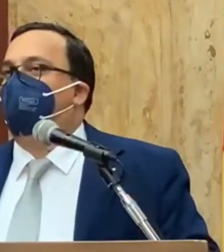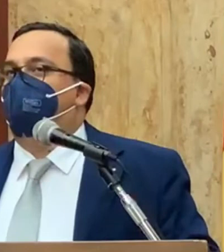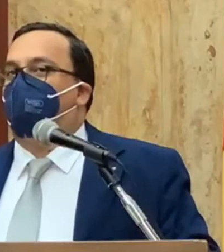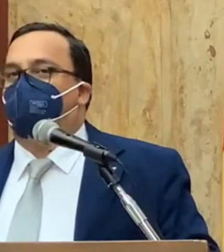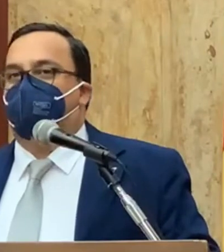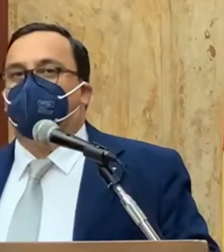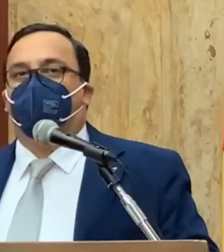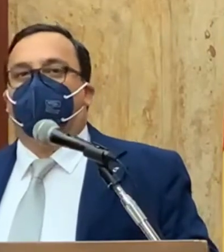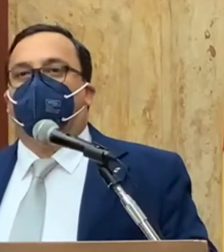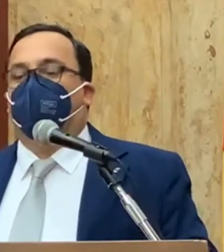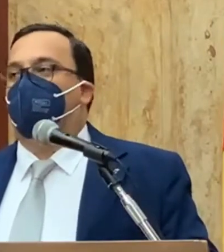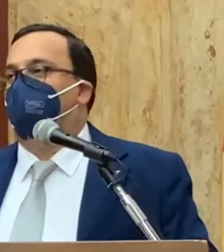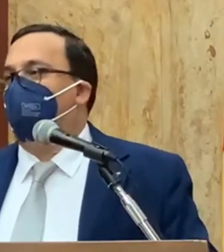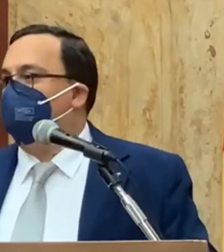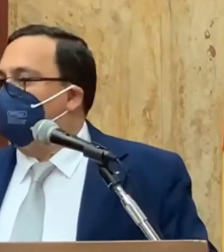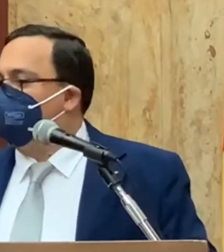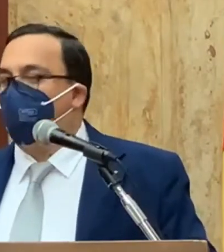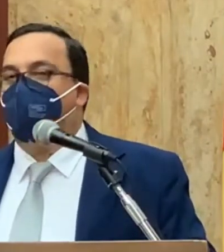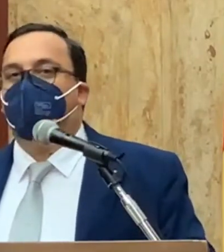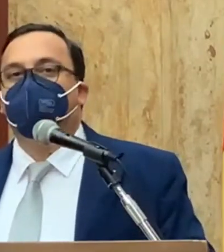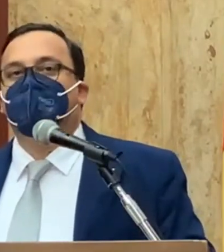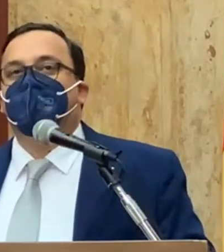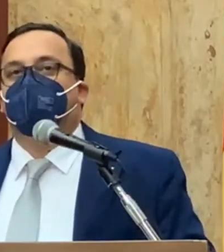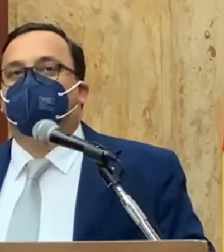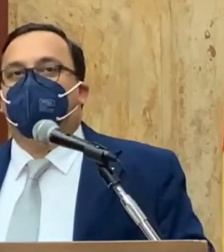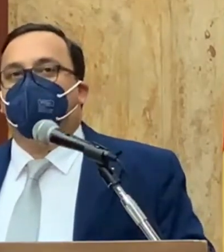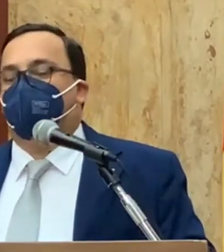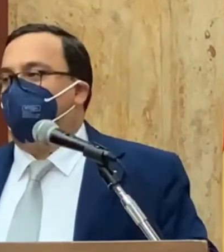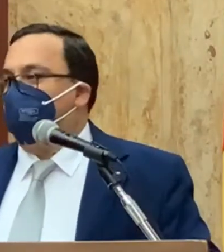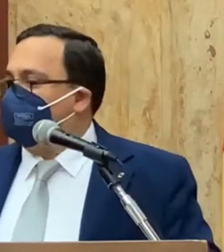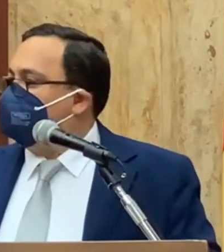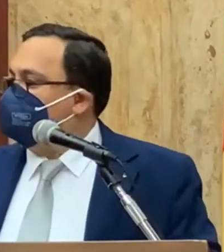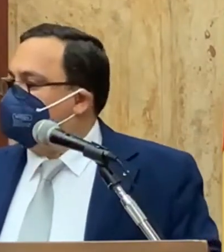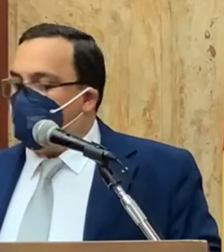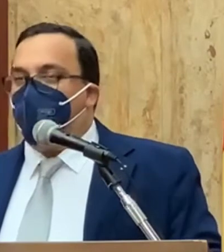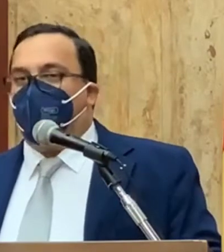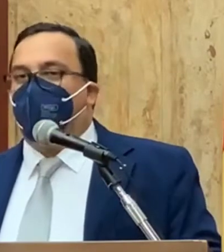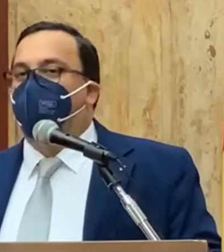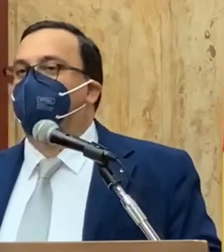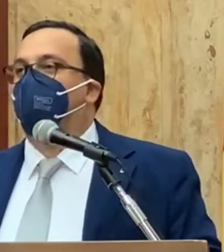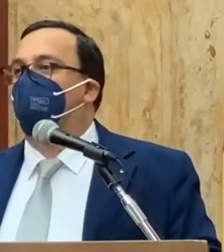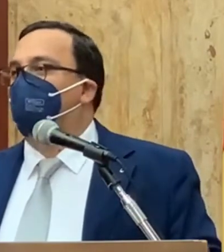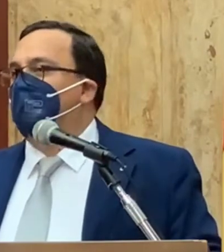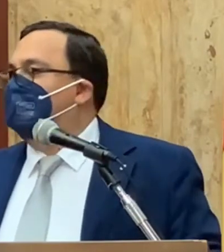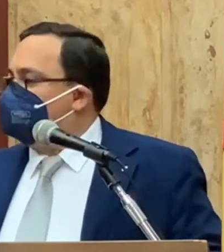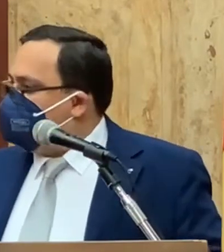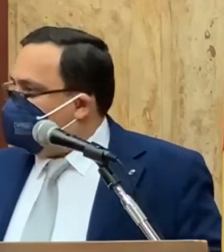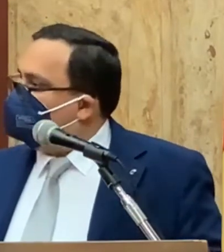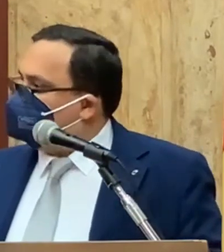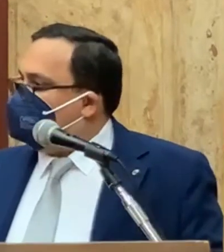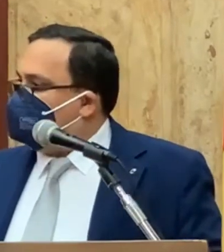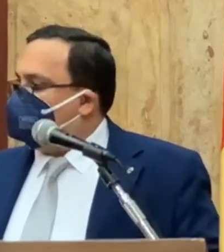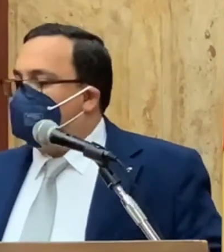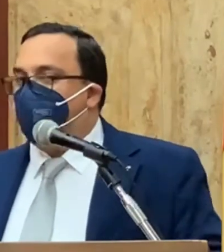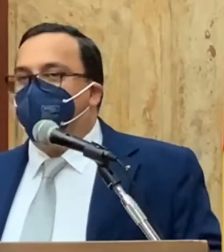destina questi 100 milioni di euro per la città, per il risanamento delle baracche. Io intendo